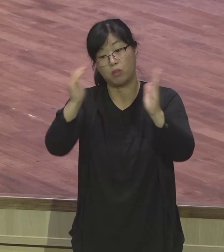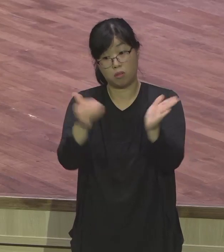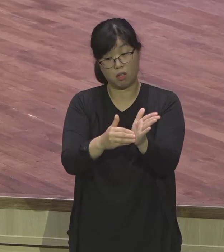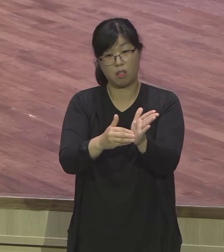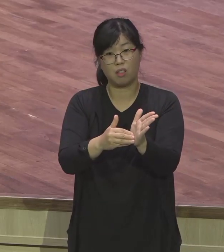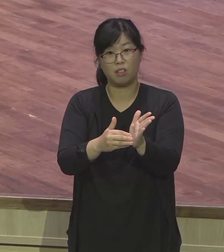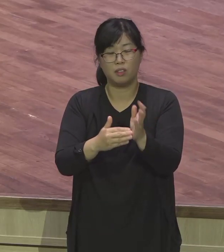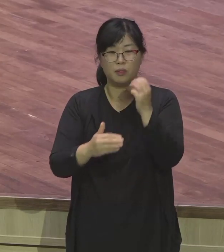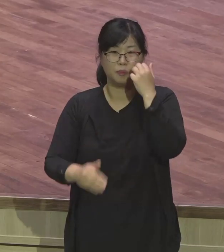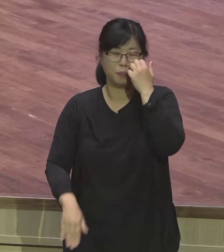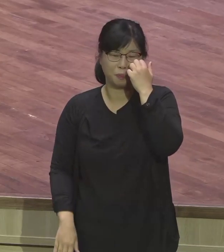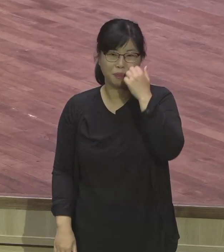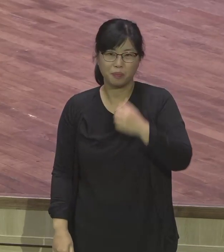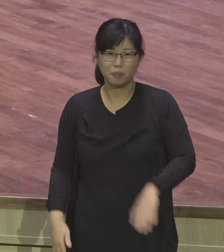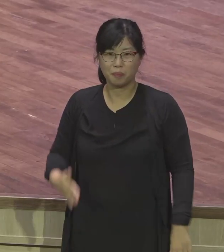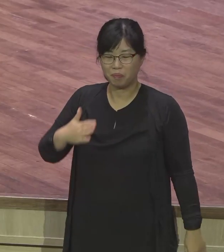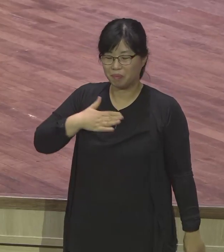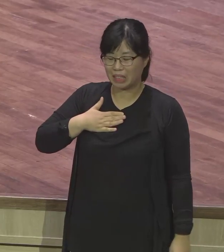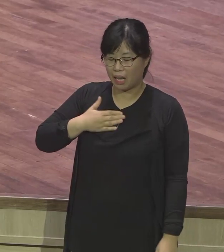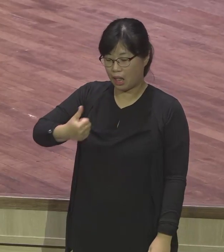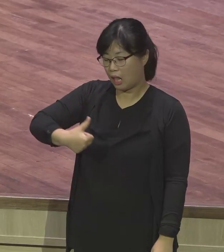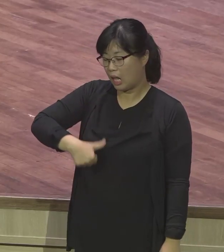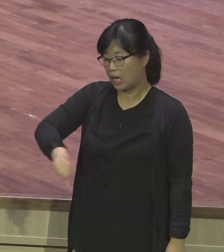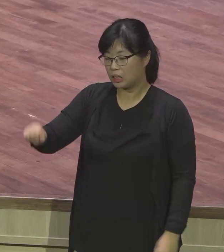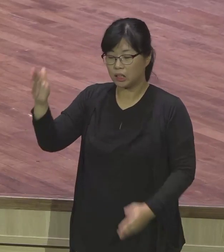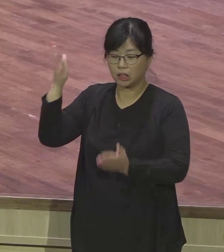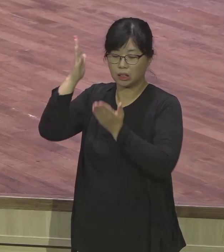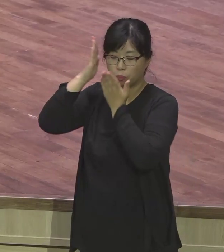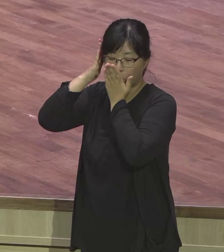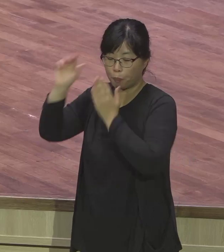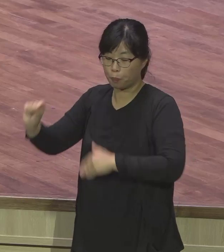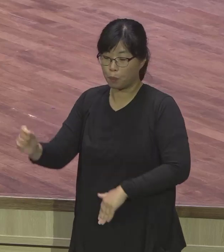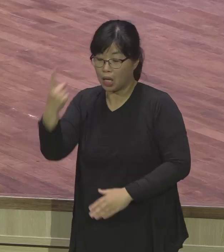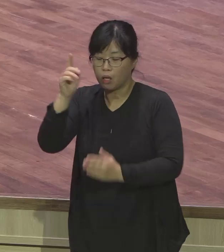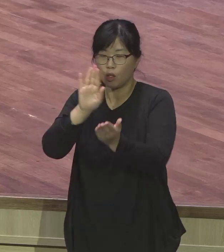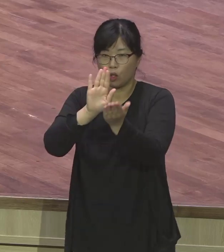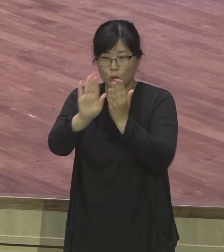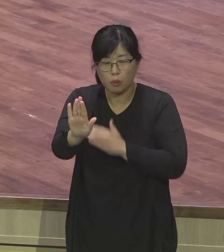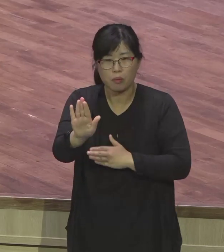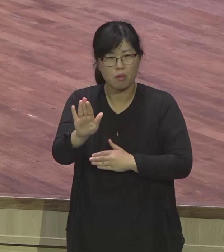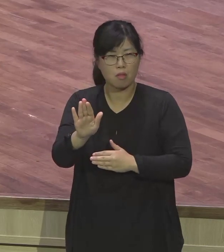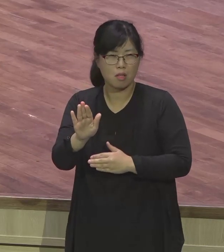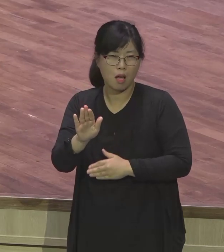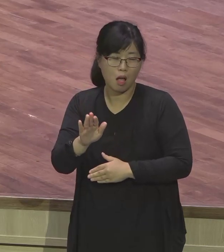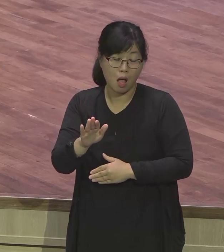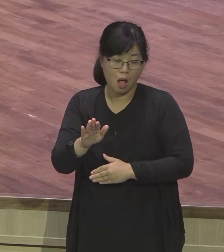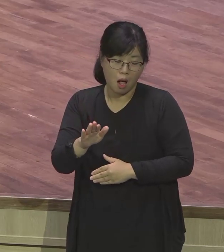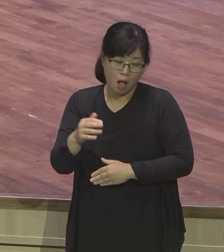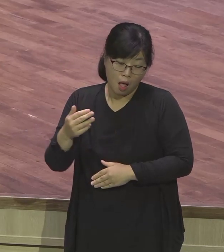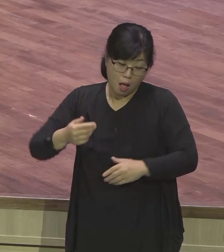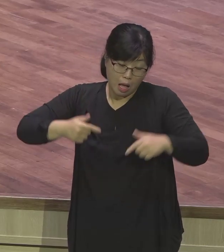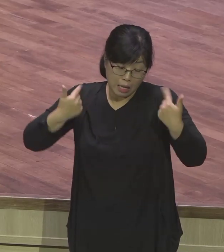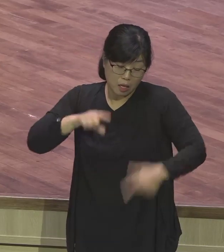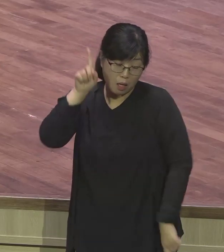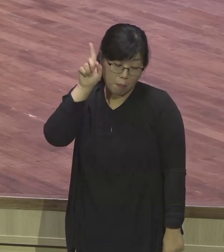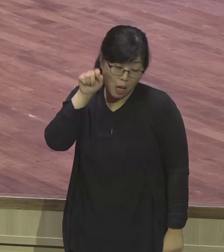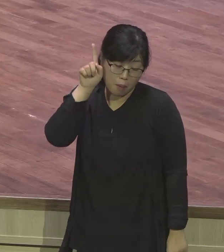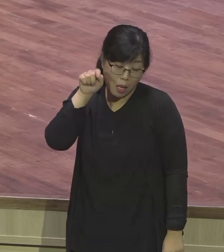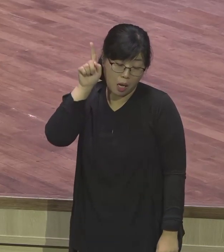그냥 맘 계속 쳐라. 1년에 1년에 공식적으로는 41일 3번씩 아시겠어요. 그러면서 하나님께